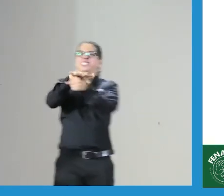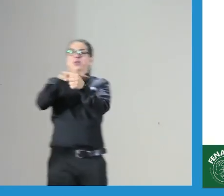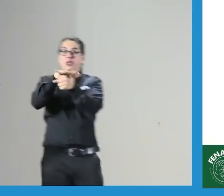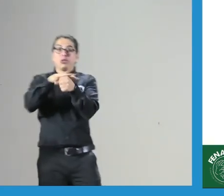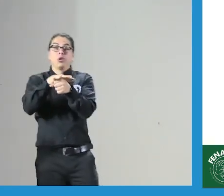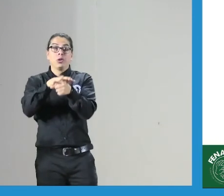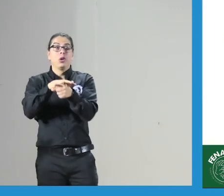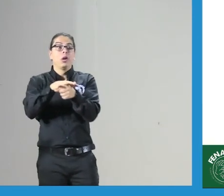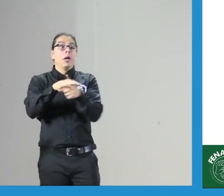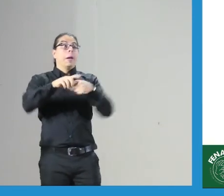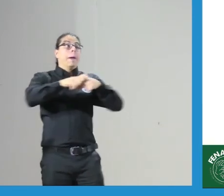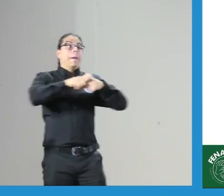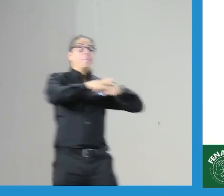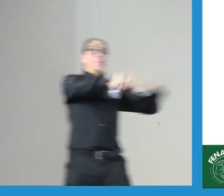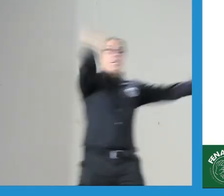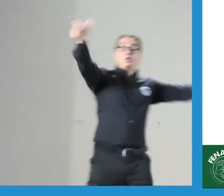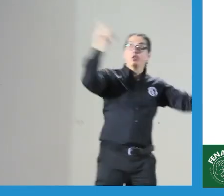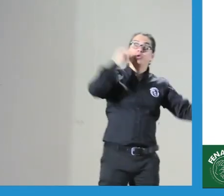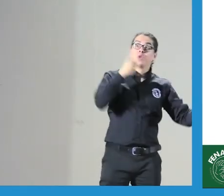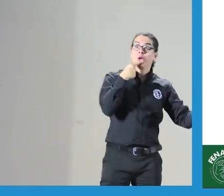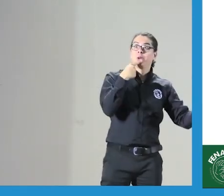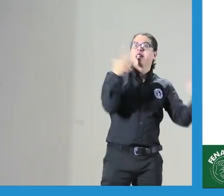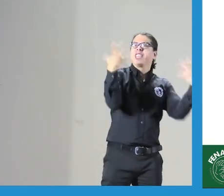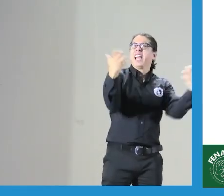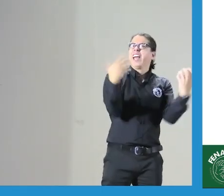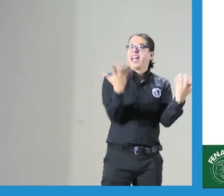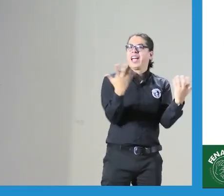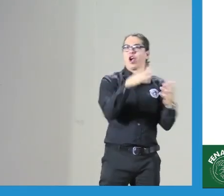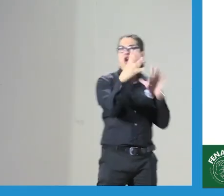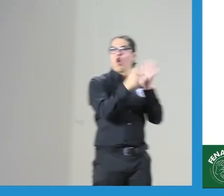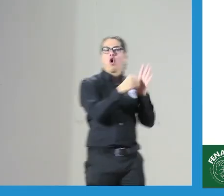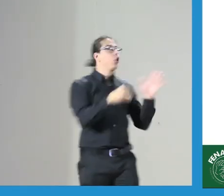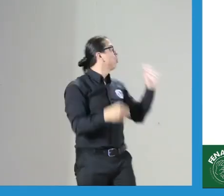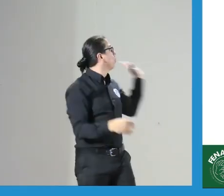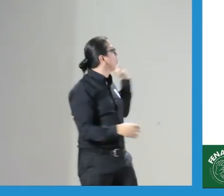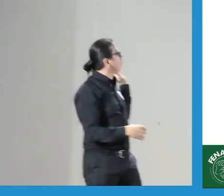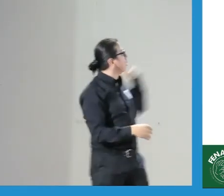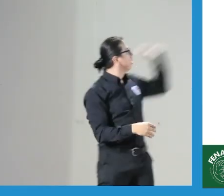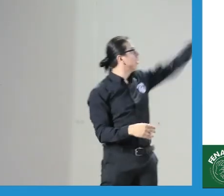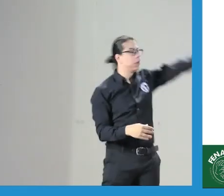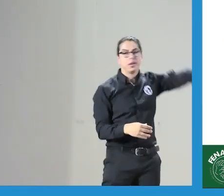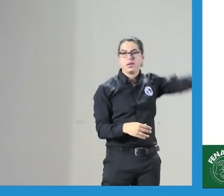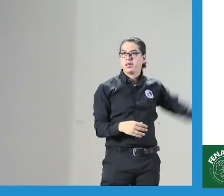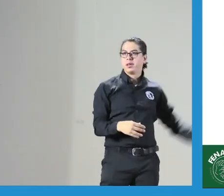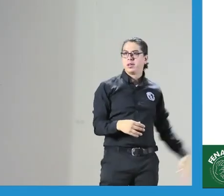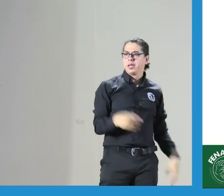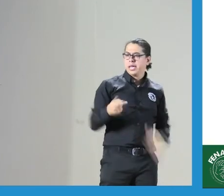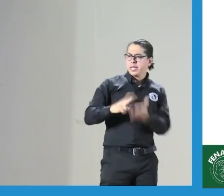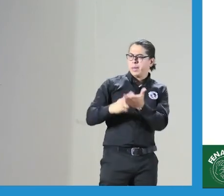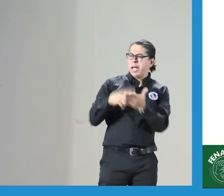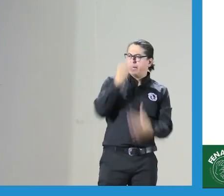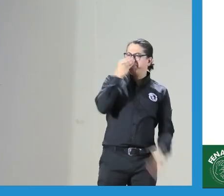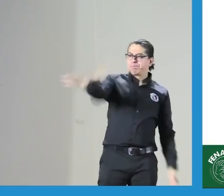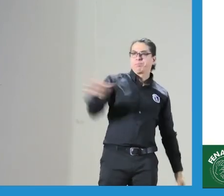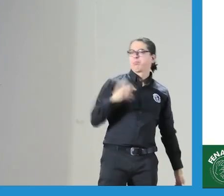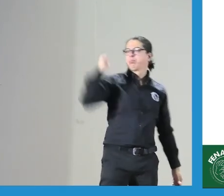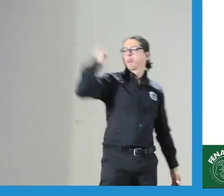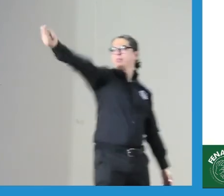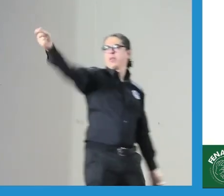entonces esas son las situaciones que surgen en torno a esto las personas sordas dicen es que quiero un código de ética